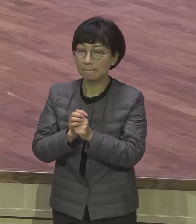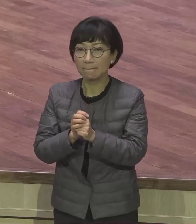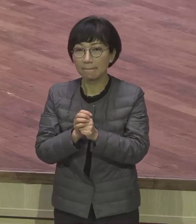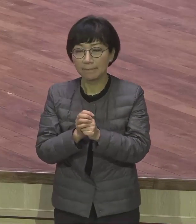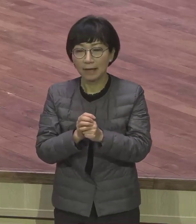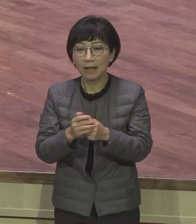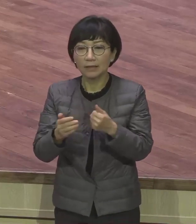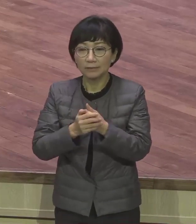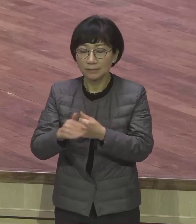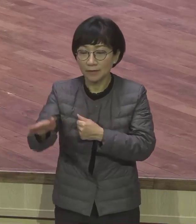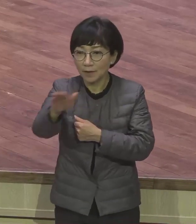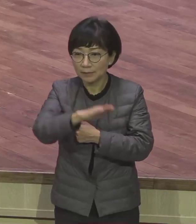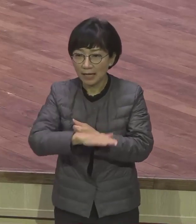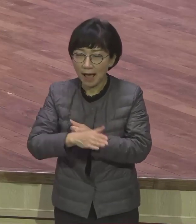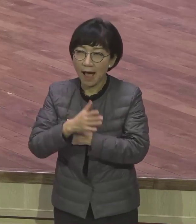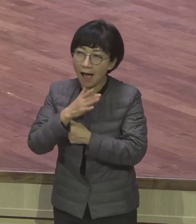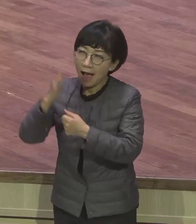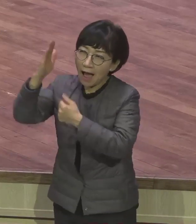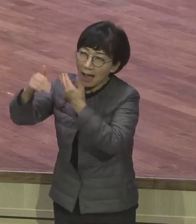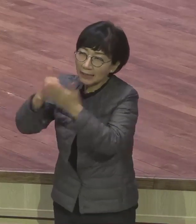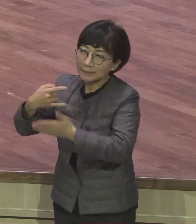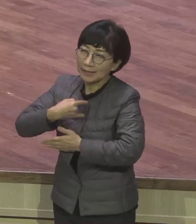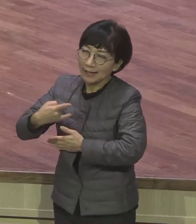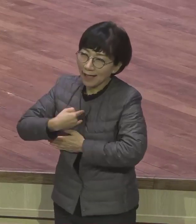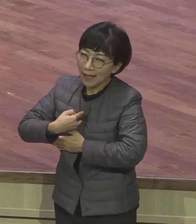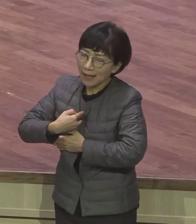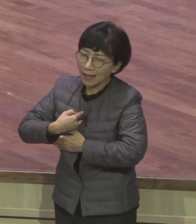깨닫는 은혜에요 아 하나님 광야